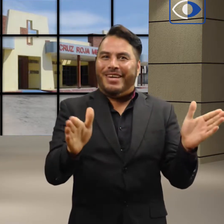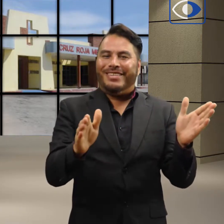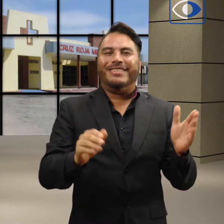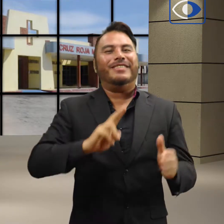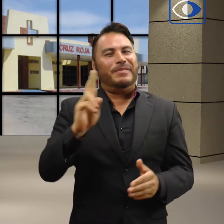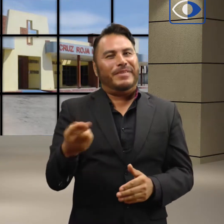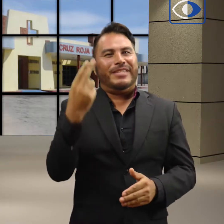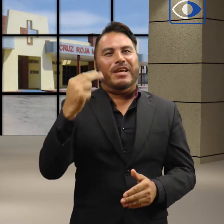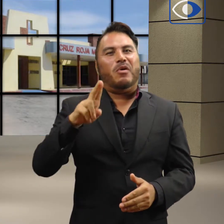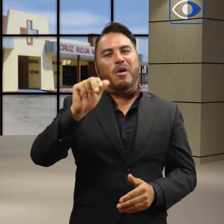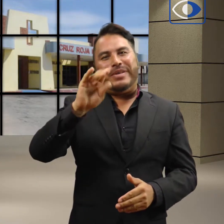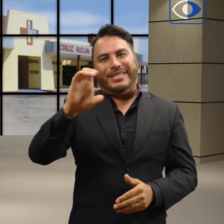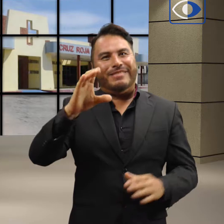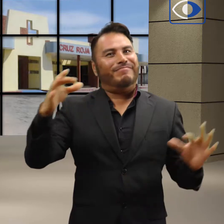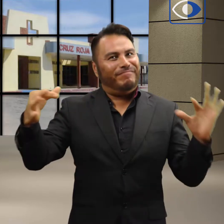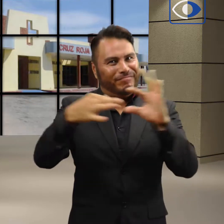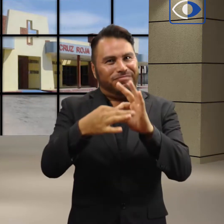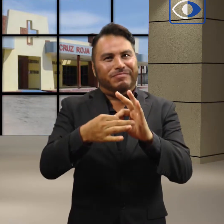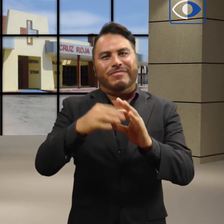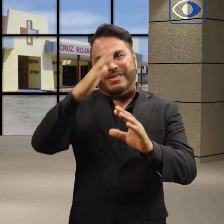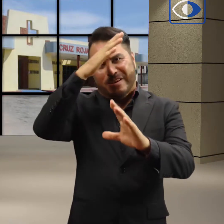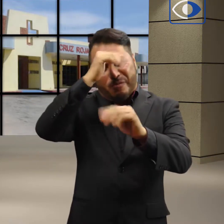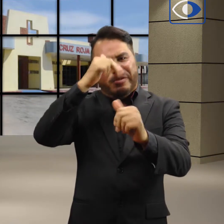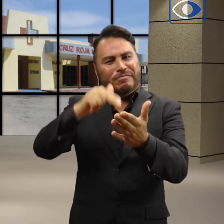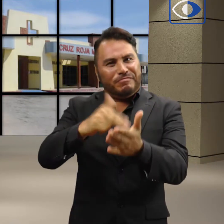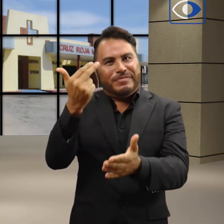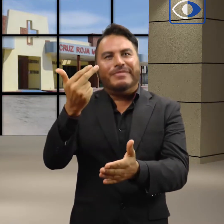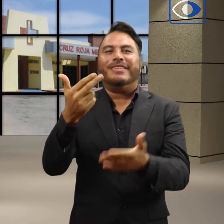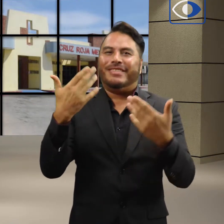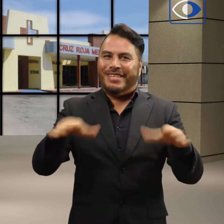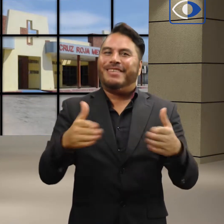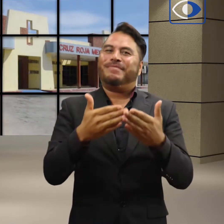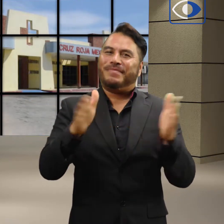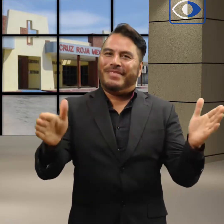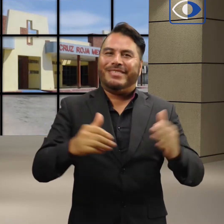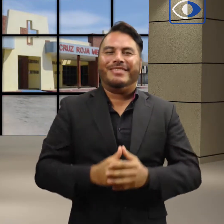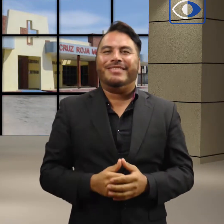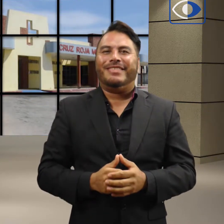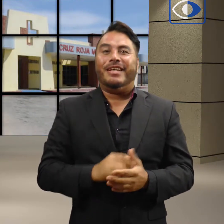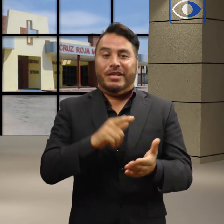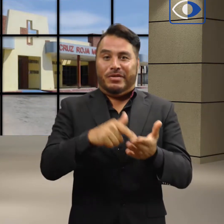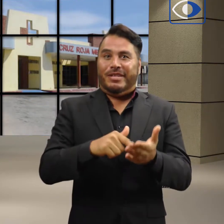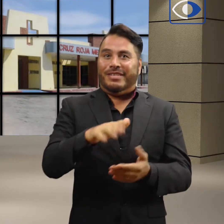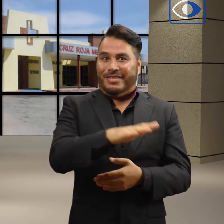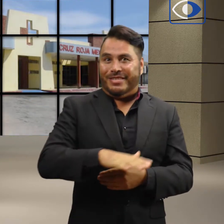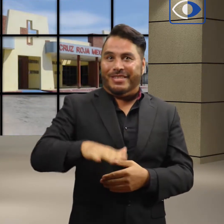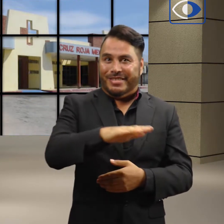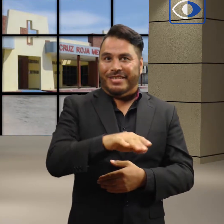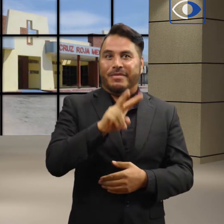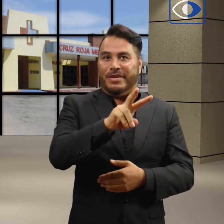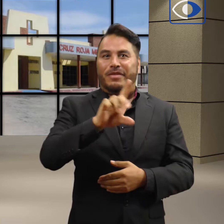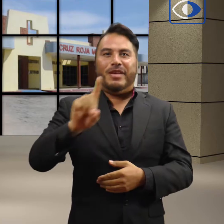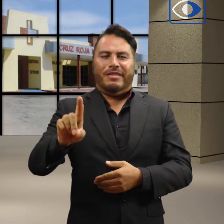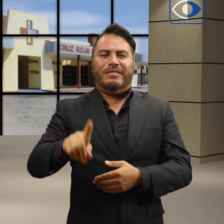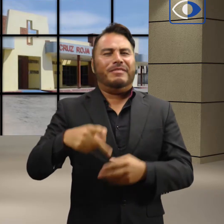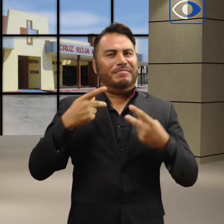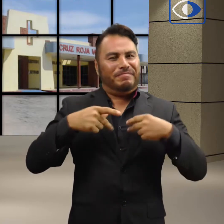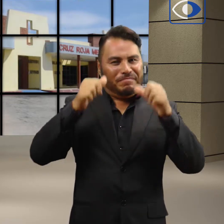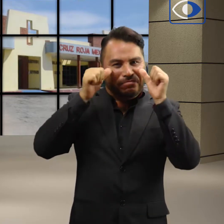la firma de un convenio de colaboración con la Universidad Autónoma de Baja California. El consultorio médico de Valledorado brindará